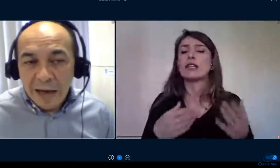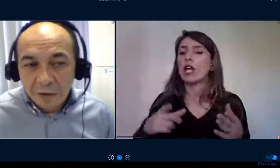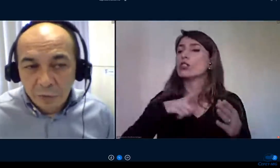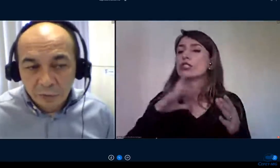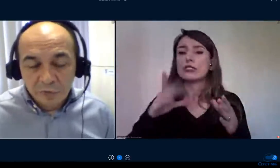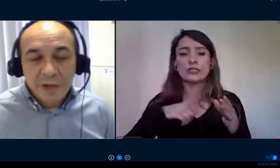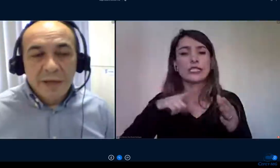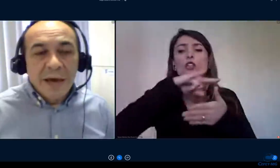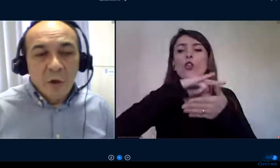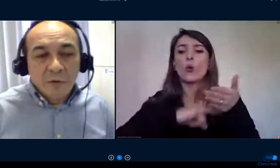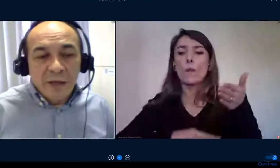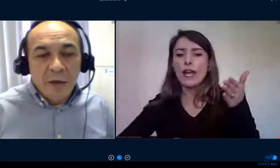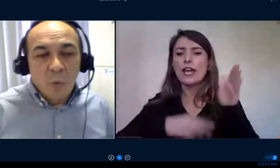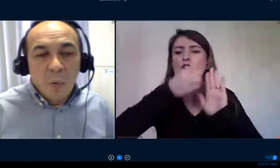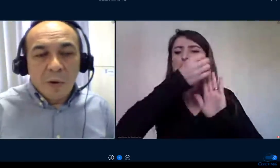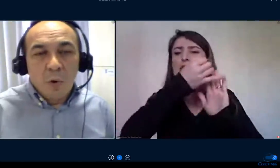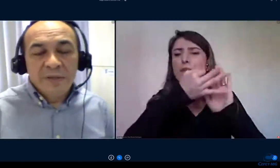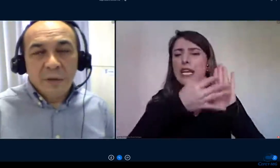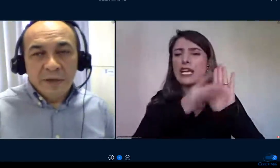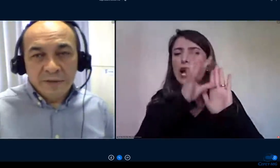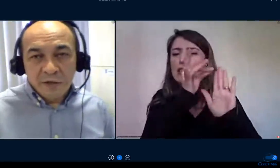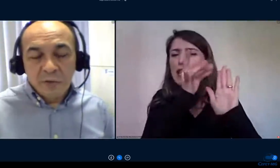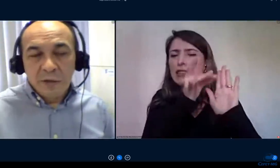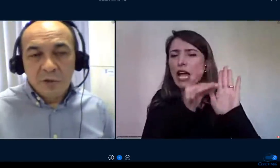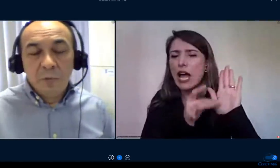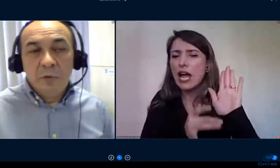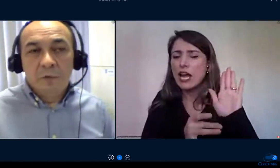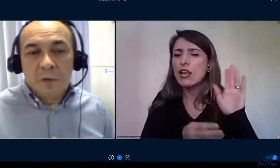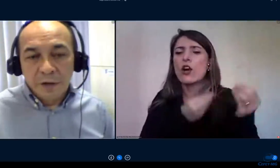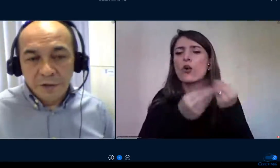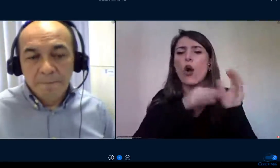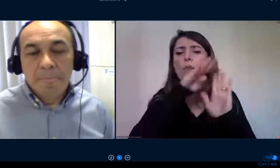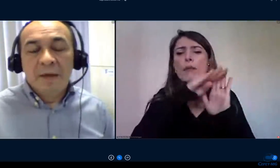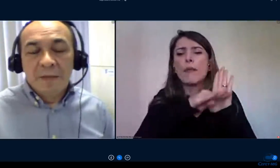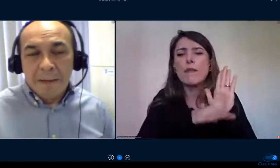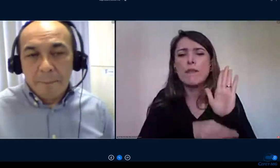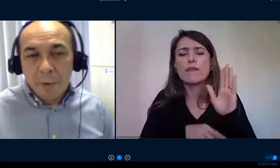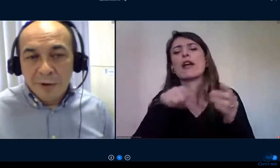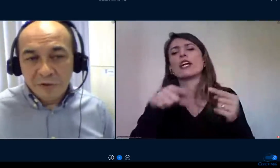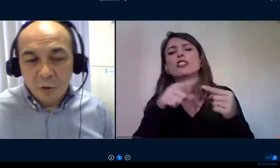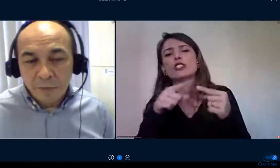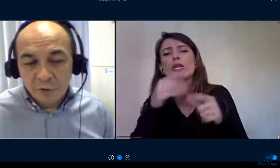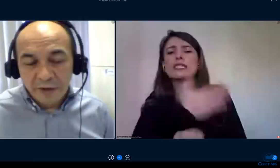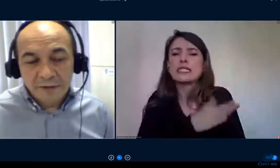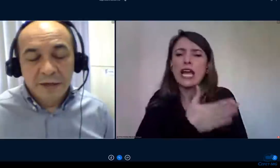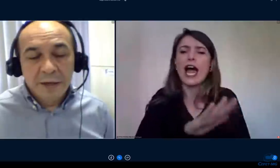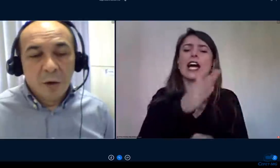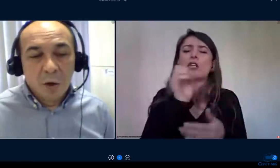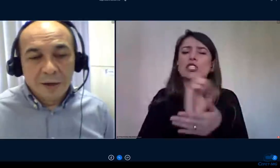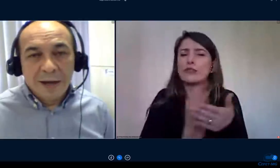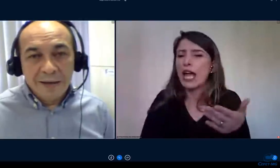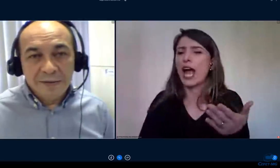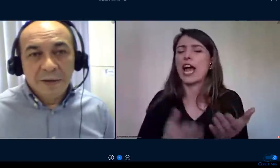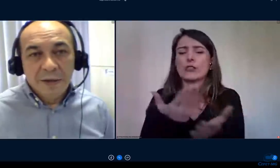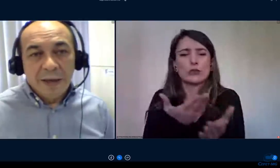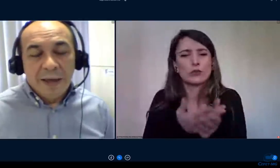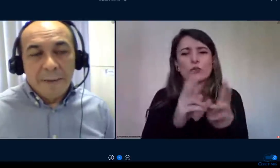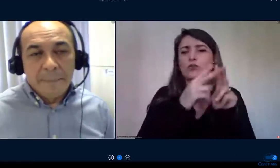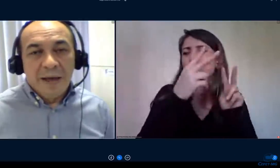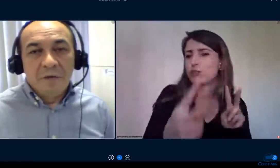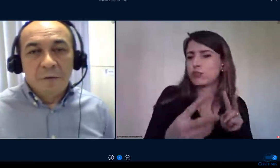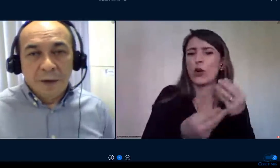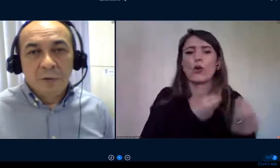alunos e aí eu tenho uma comissão de assistência estudantil muito forte que dá apoio às comissões locais